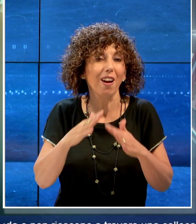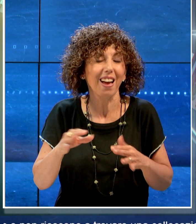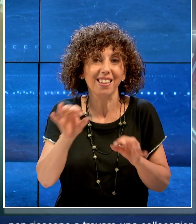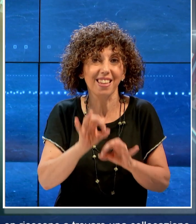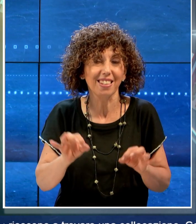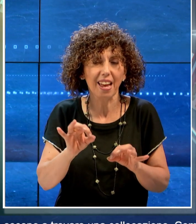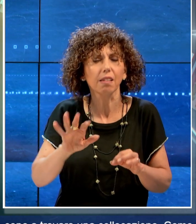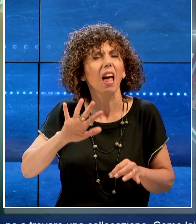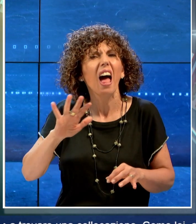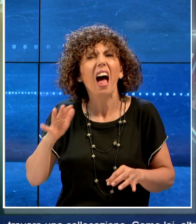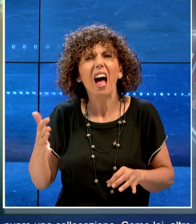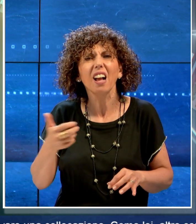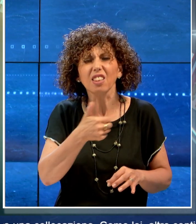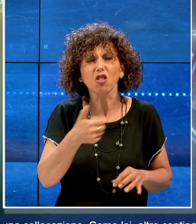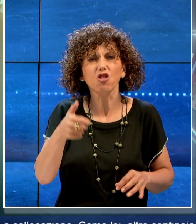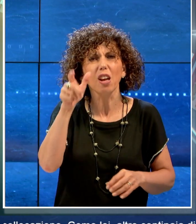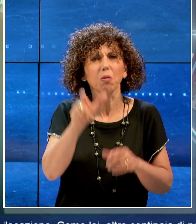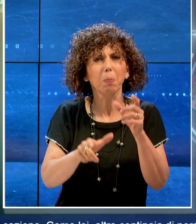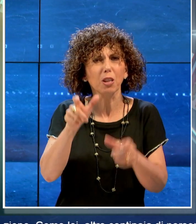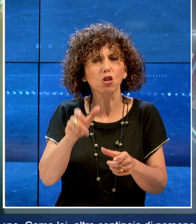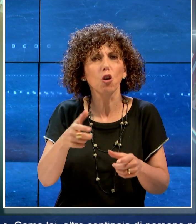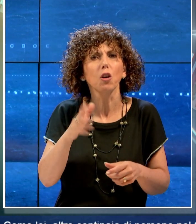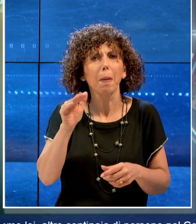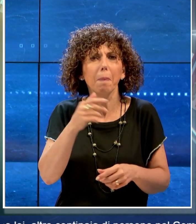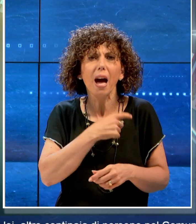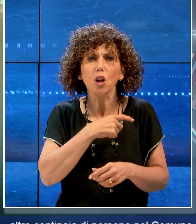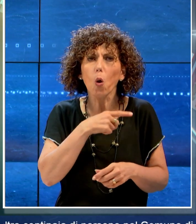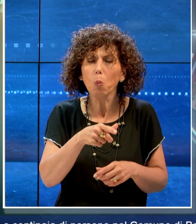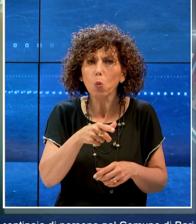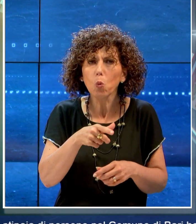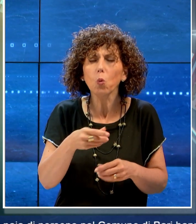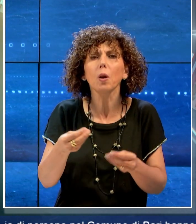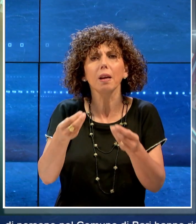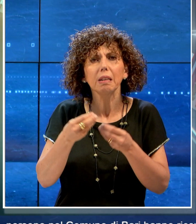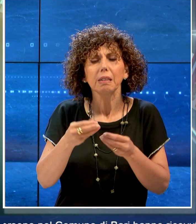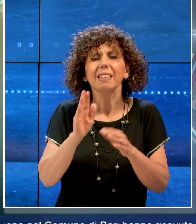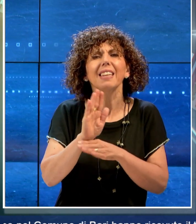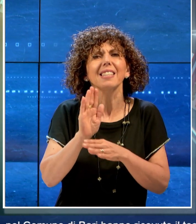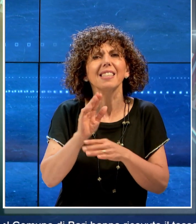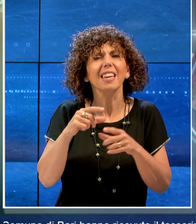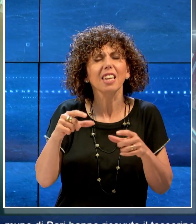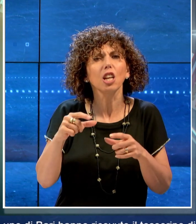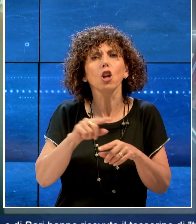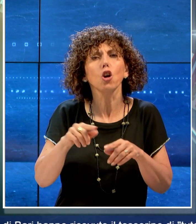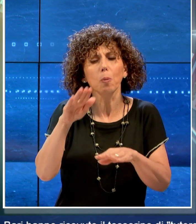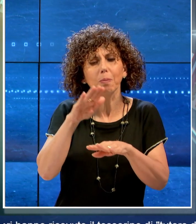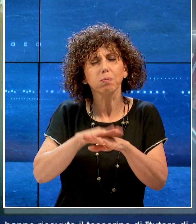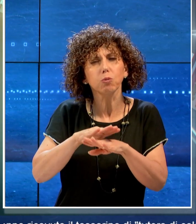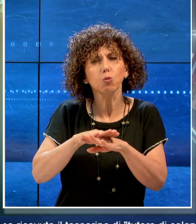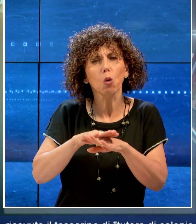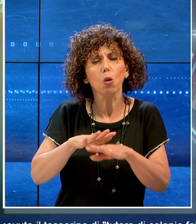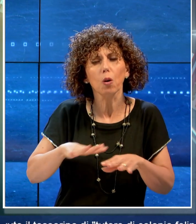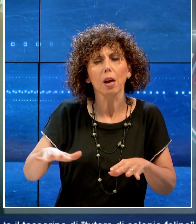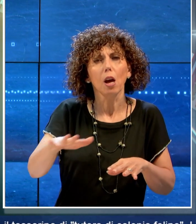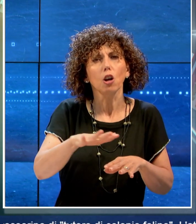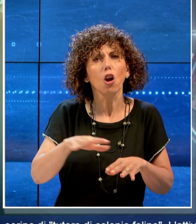Come lei, altre centinaia di persone nel comune di Bari hanno ricevuto il tesserino di tutore di colonie feline.